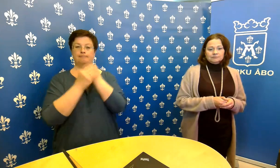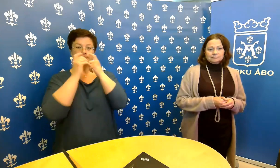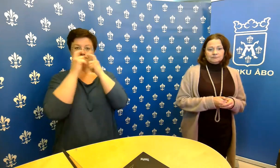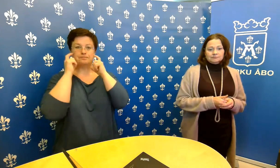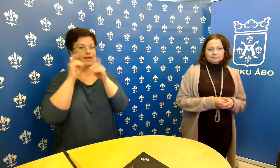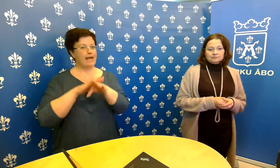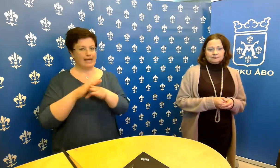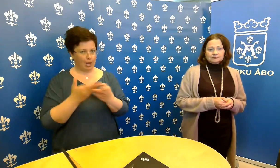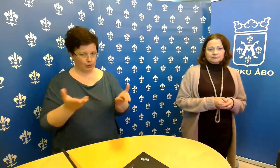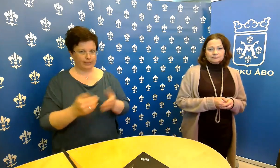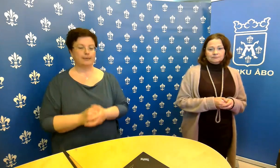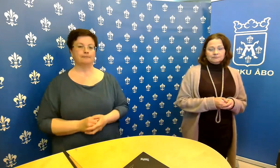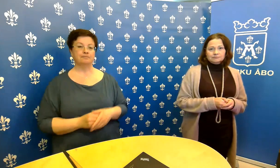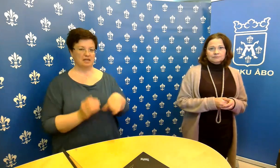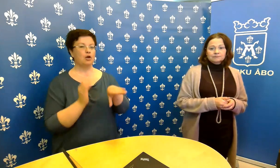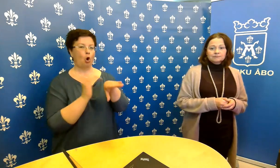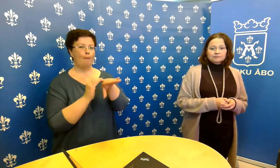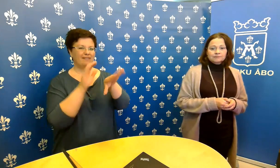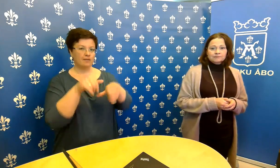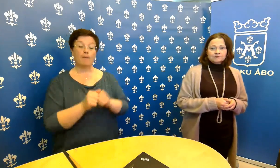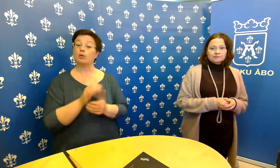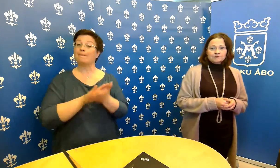Mutta kysymyksiä ei ole.